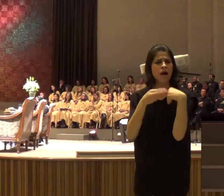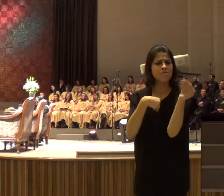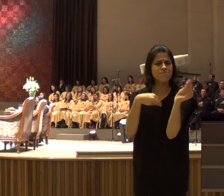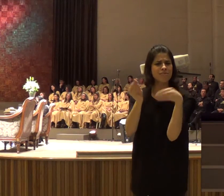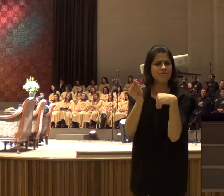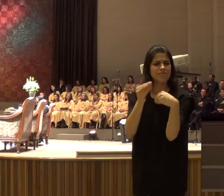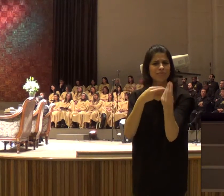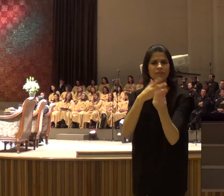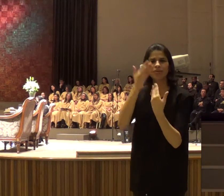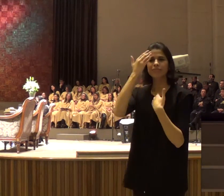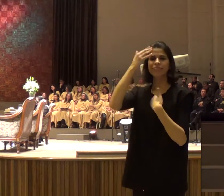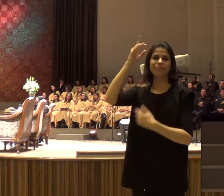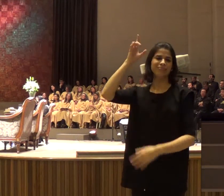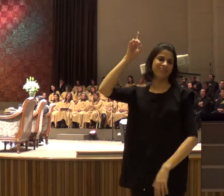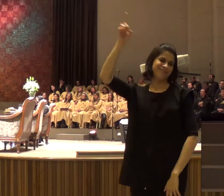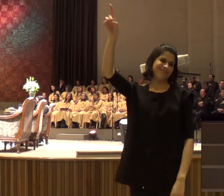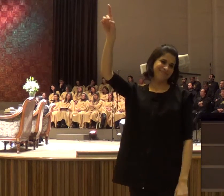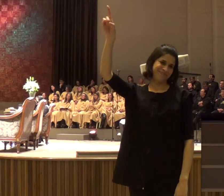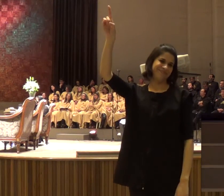é quando, o Espírito de Deus,